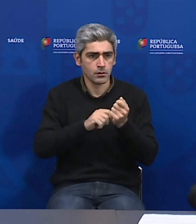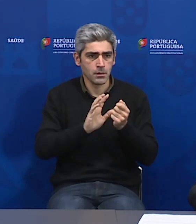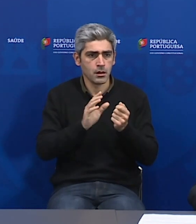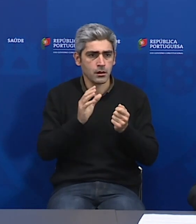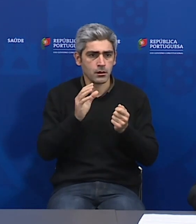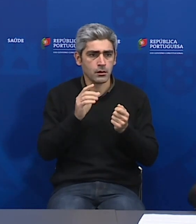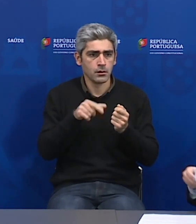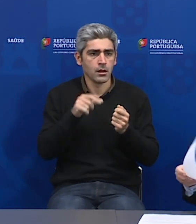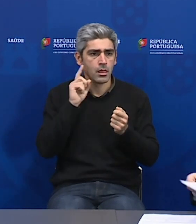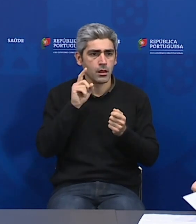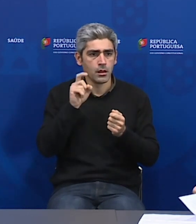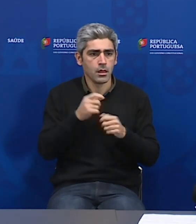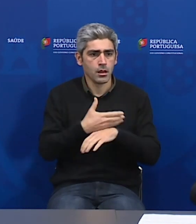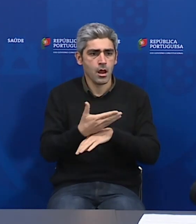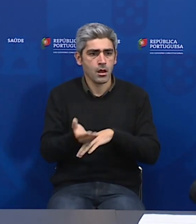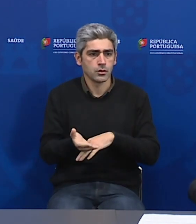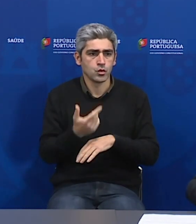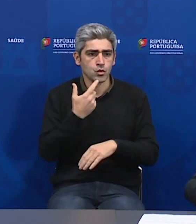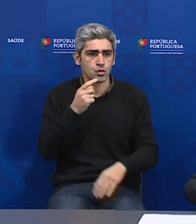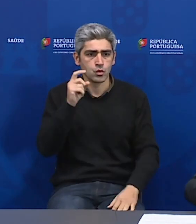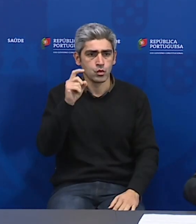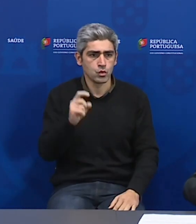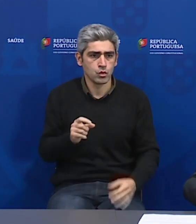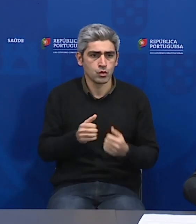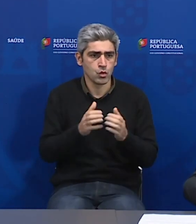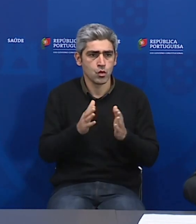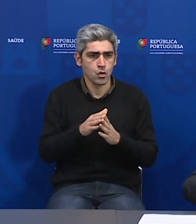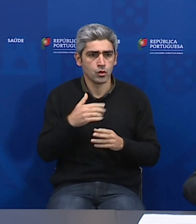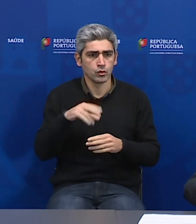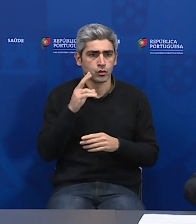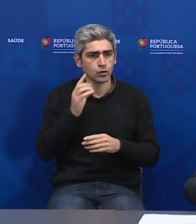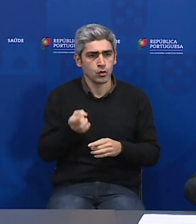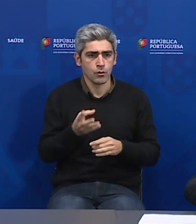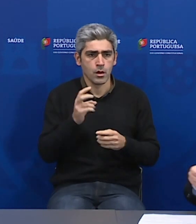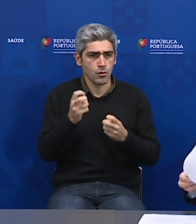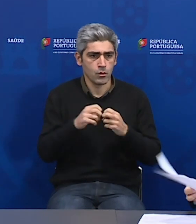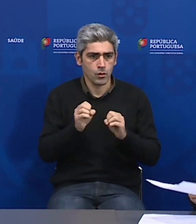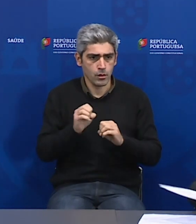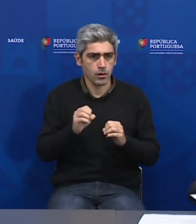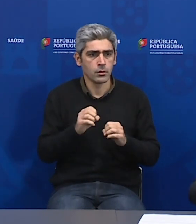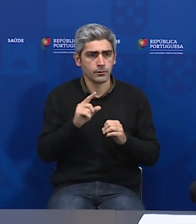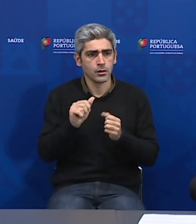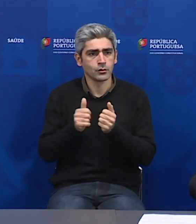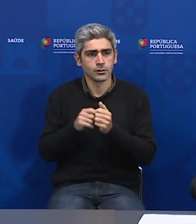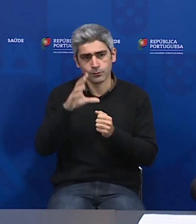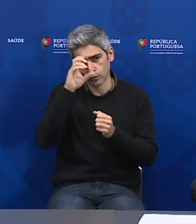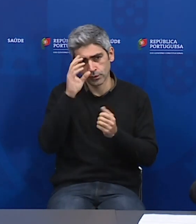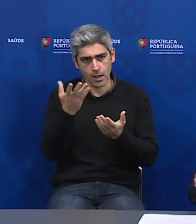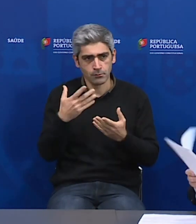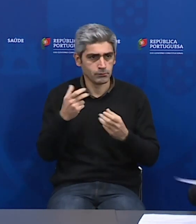o senhor se formular a todos. Todos temos problemas técnicos. Todos temos problemas técnicos. Até aqui a assessora do Ministério.